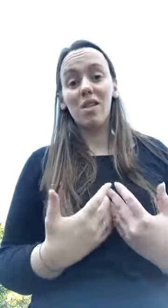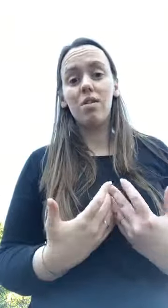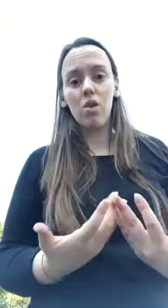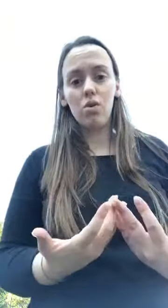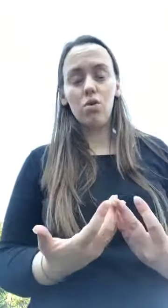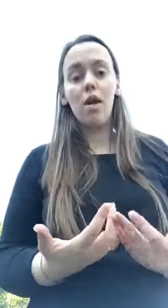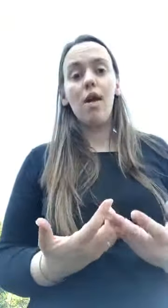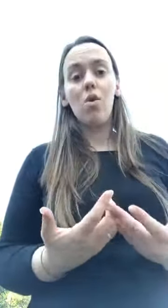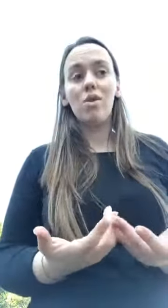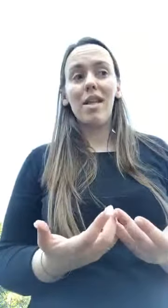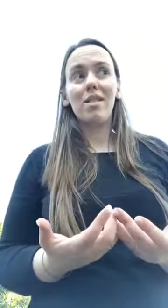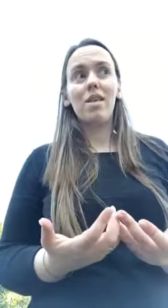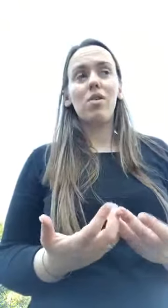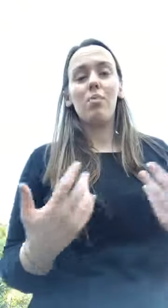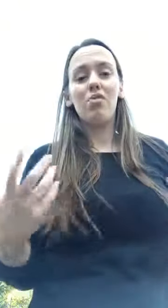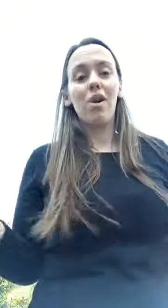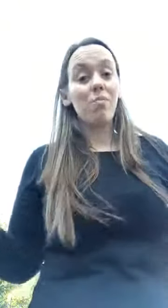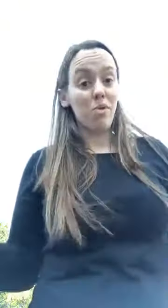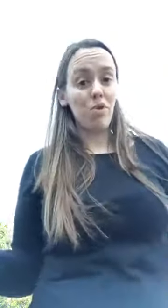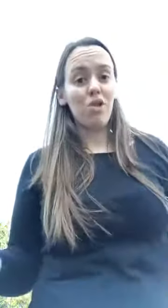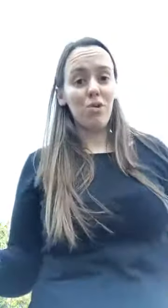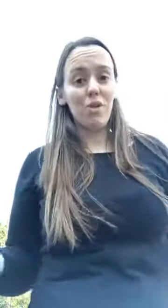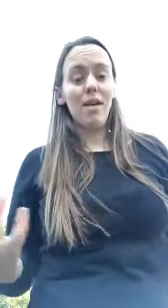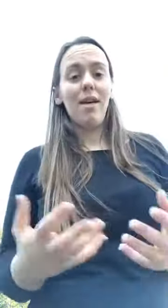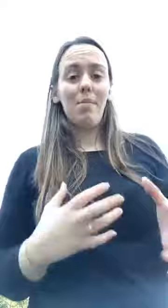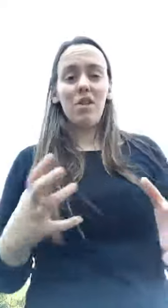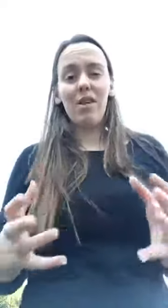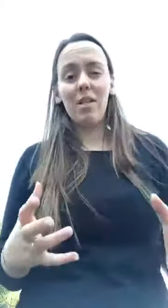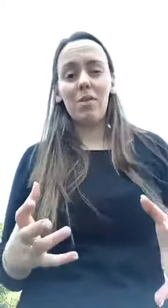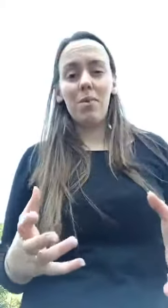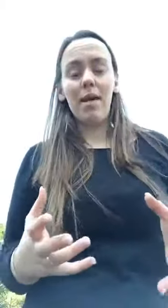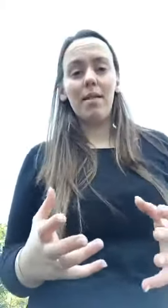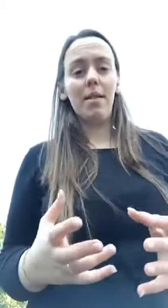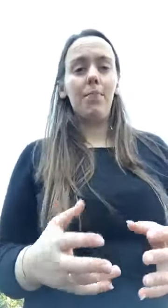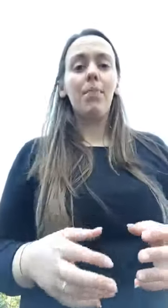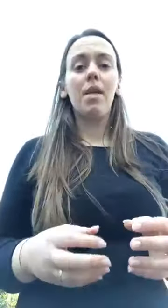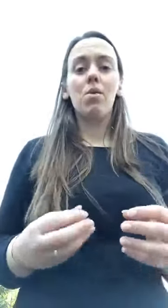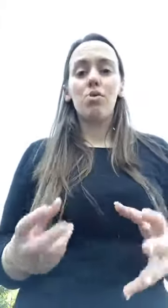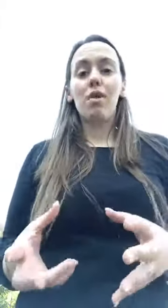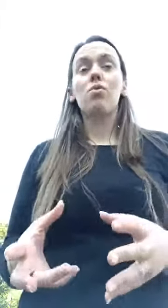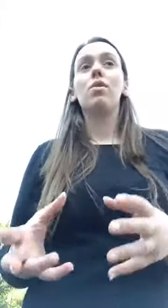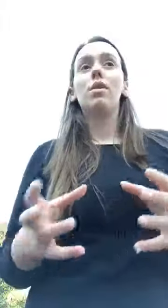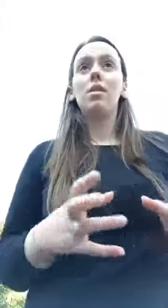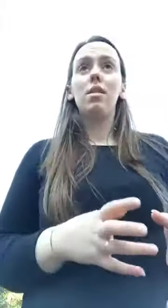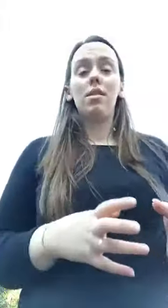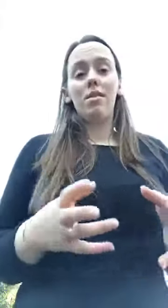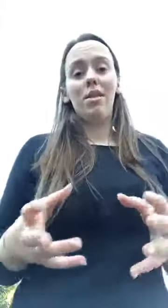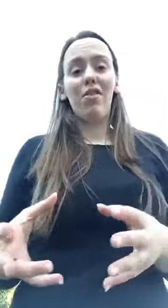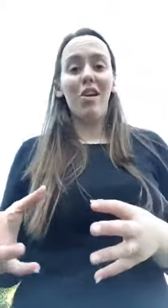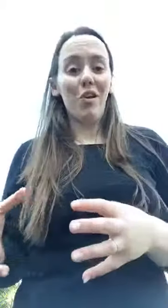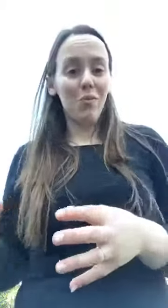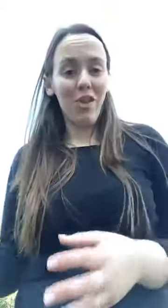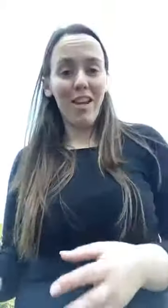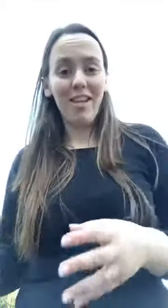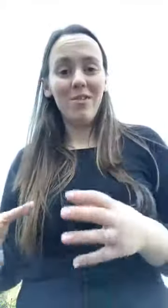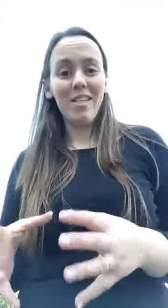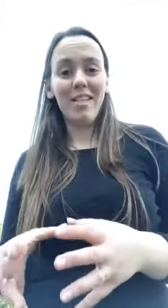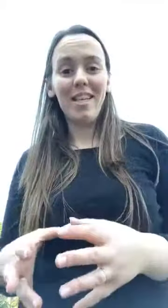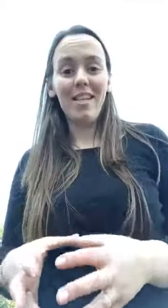ansiosos. O stress é aquilo que é provocado pelo exterior. É mais fácil perceberem assim. Portanto, se tiverem ou puderem, utilizem